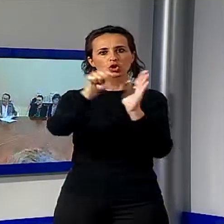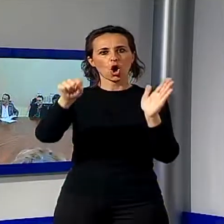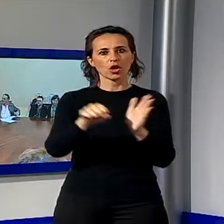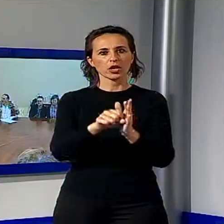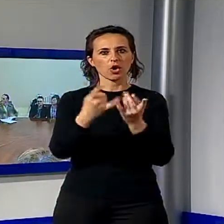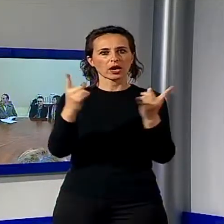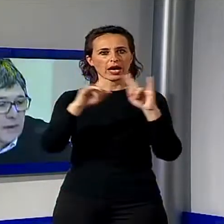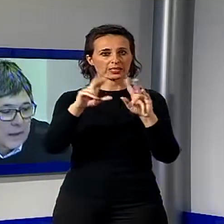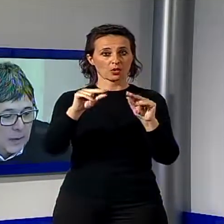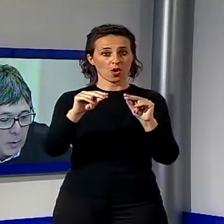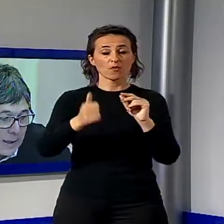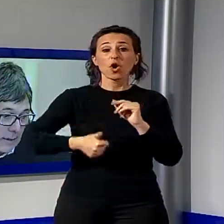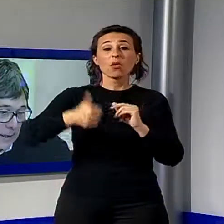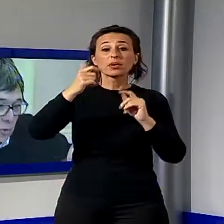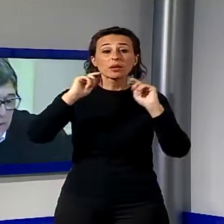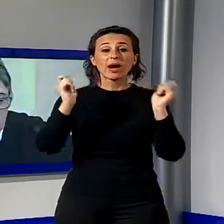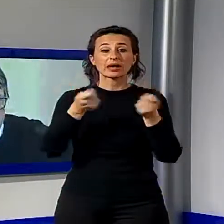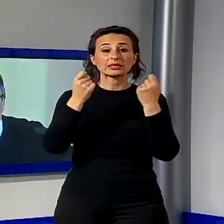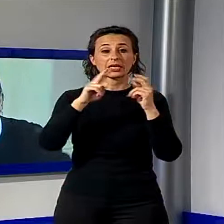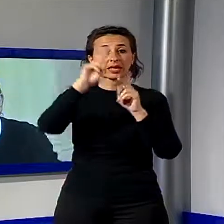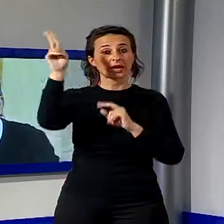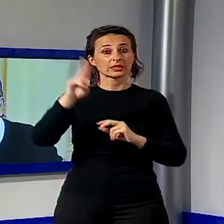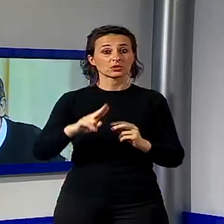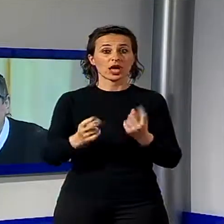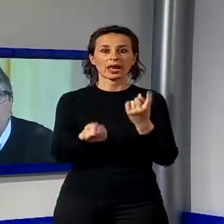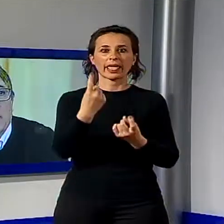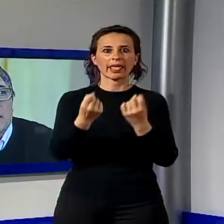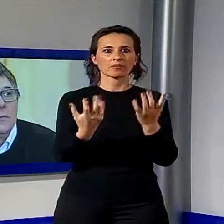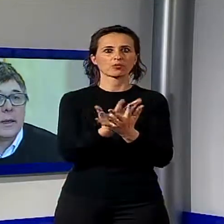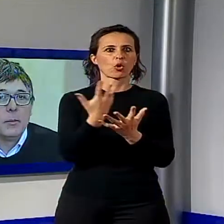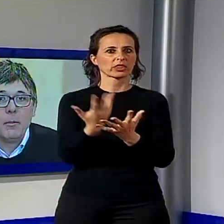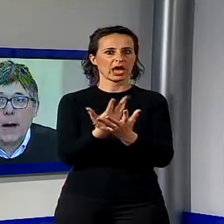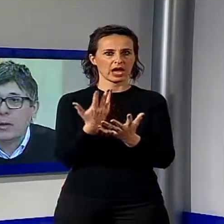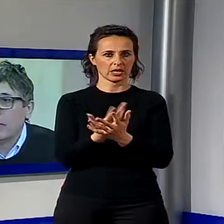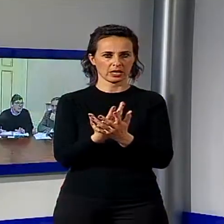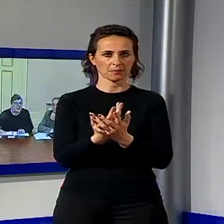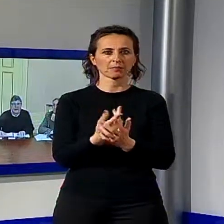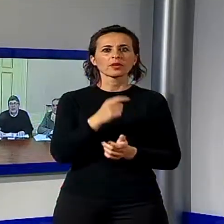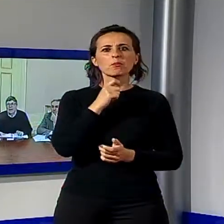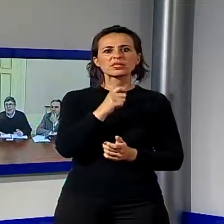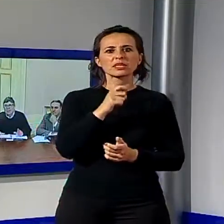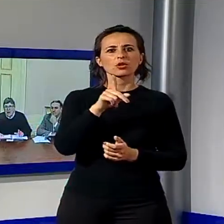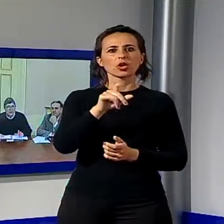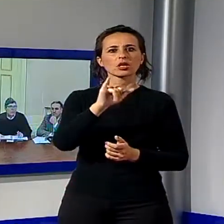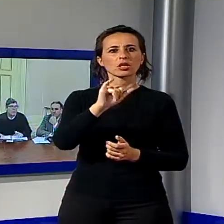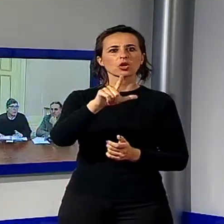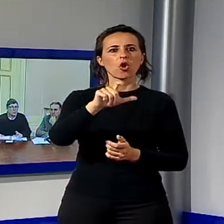la prima rassegna nazionale delle erbe spontanee. Presentata da Fabrizio Diolaiuti, la manifestazione sarà l'occasione per